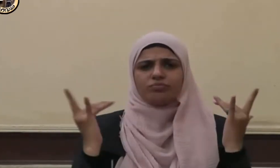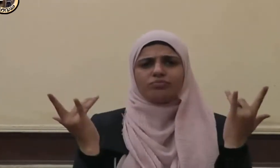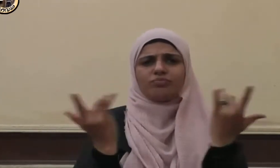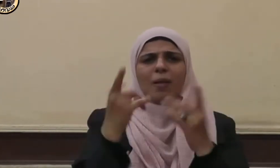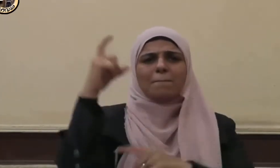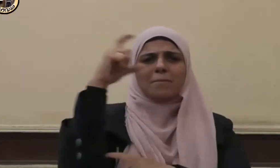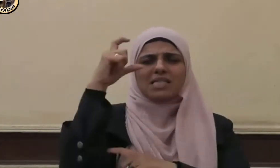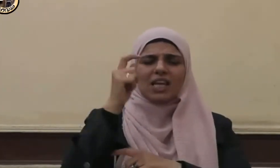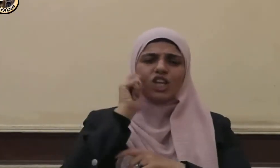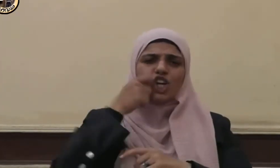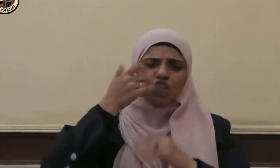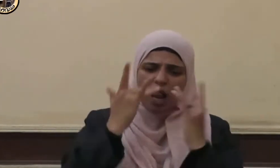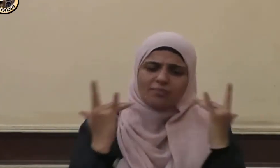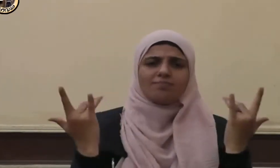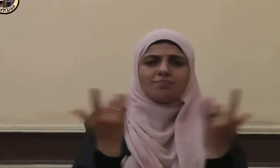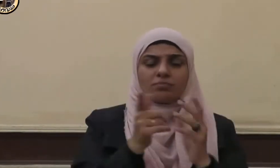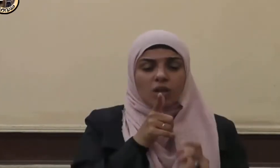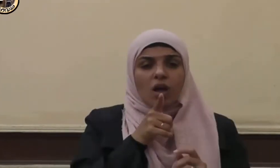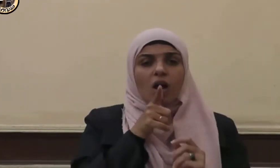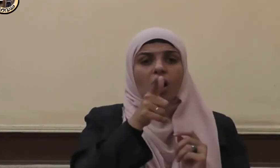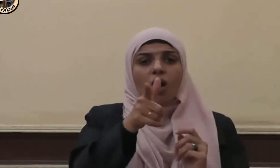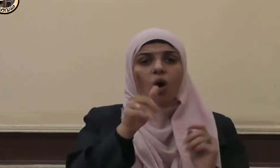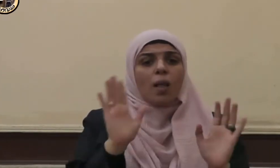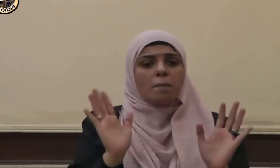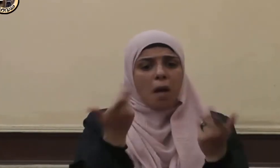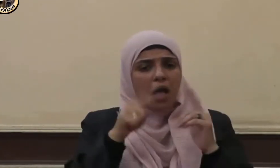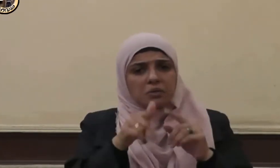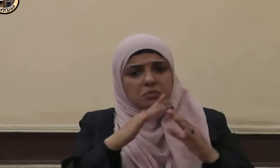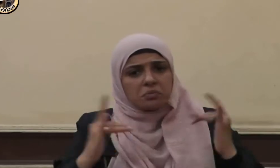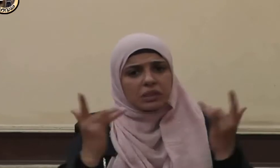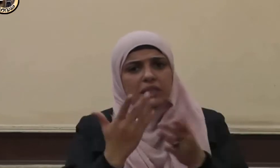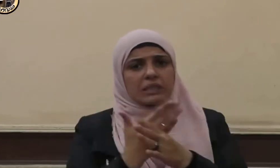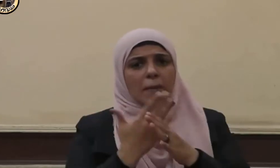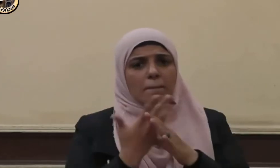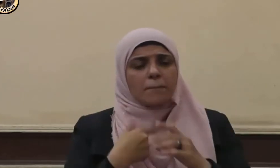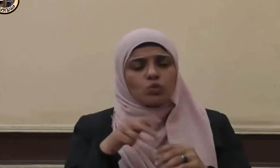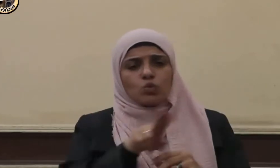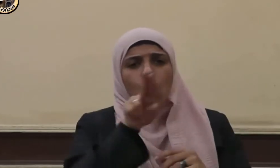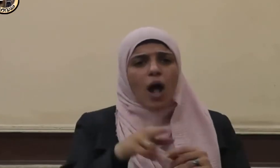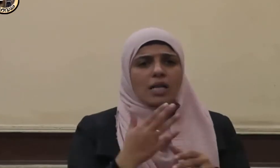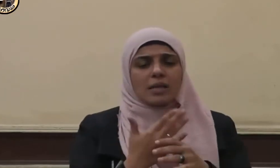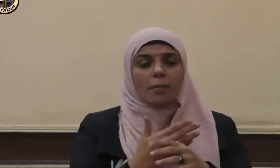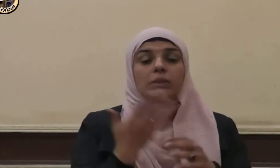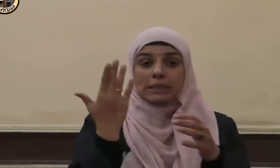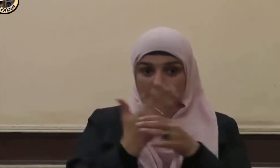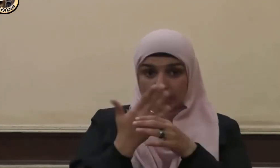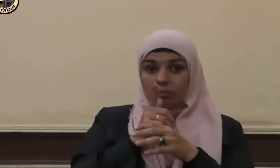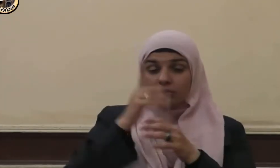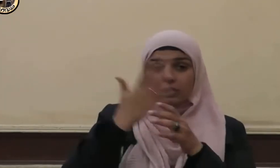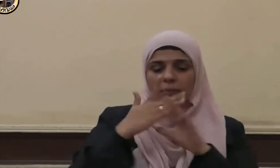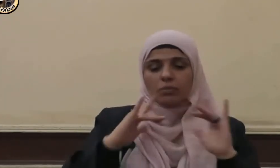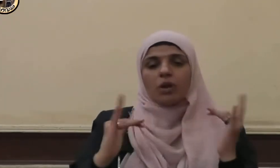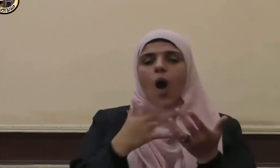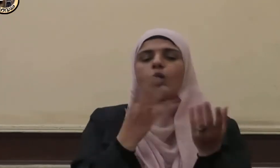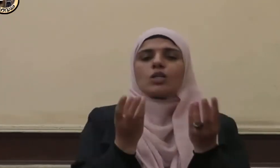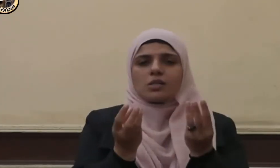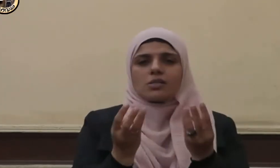فقال ما أجلسكم قالوا جلسنا نذكر الله عز وجل